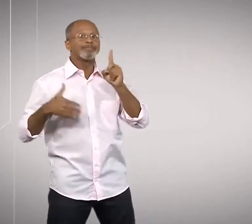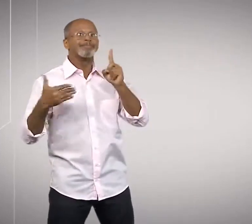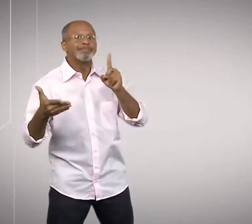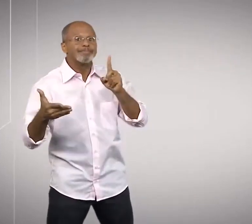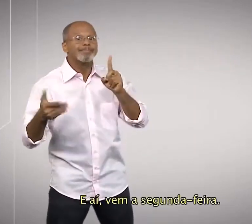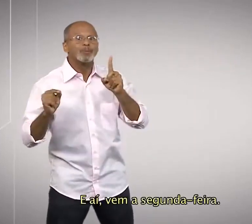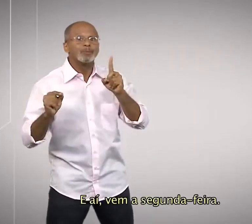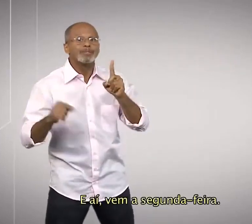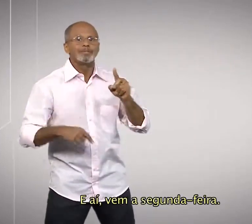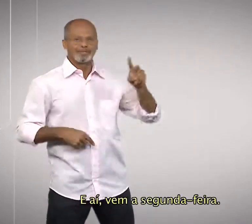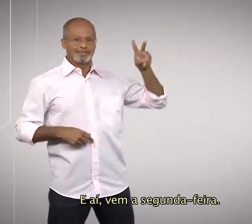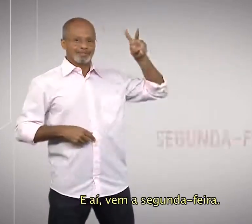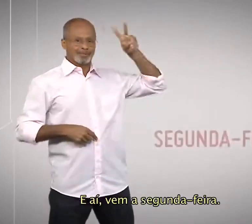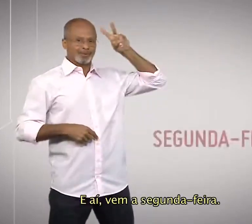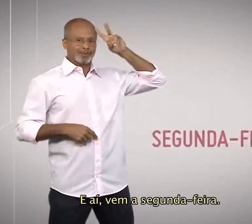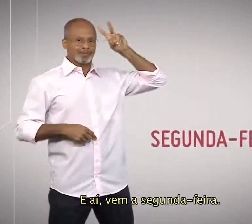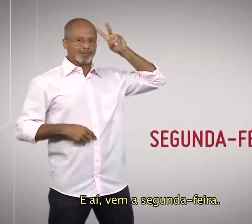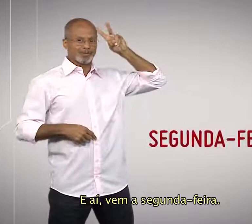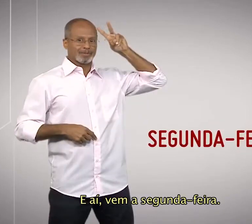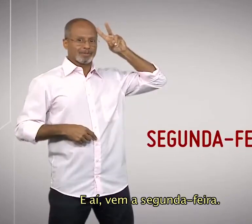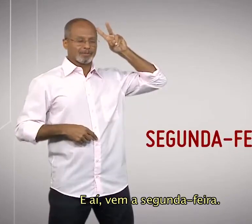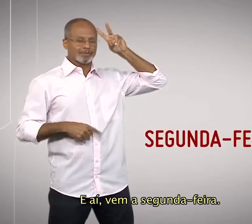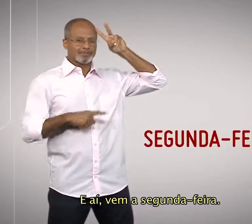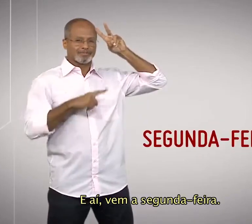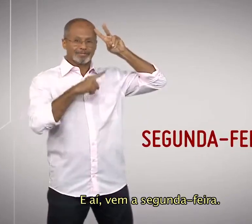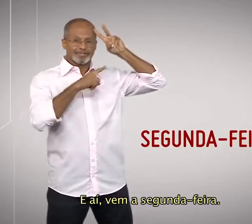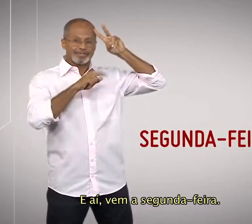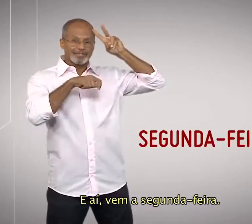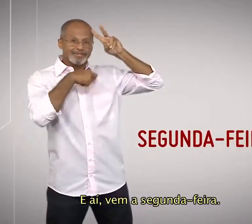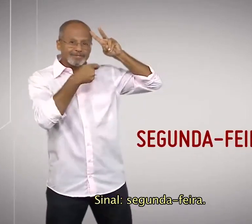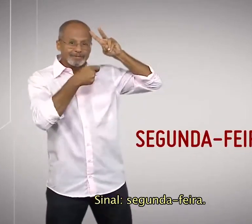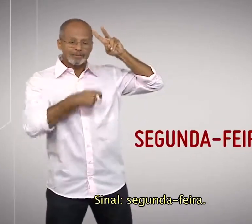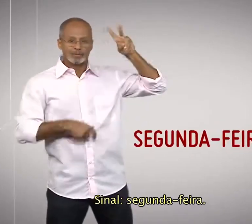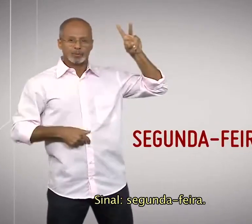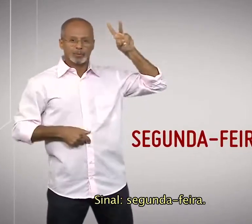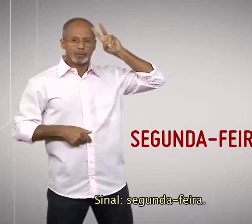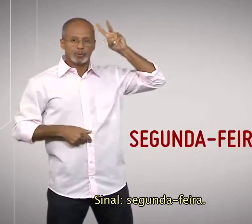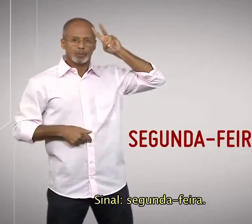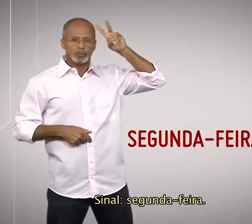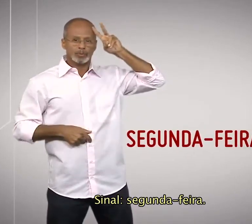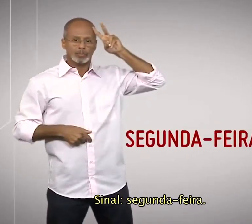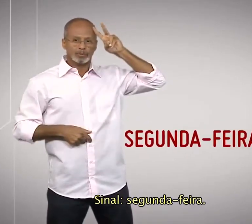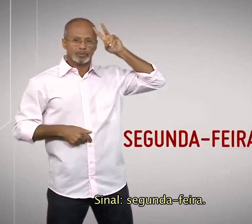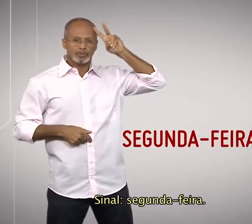E aí, vem a segunda-feira. Sinal, segunda-feira.